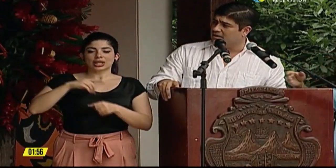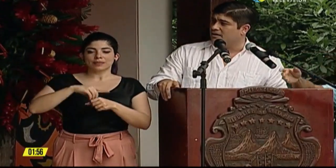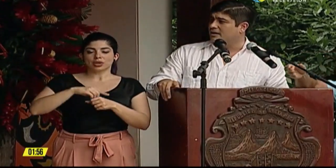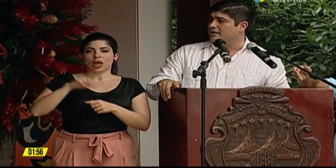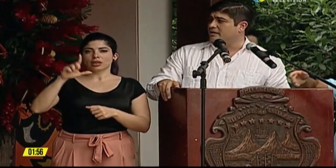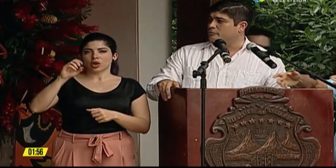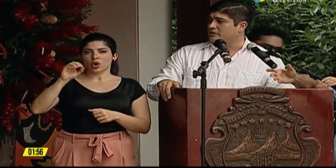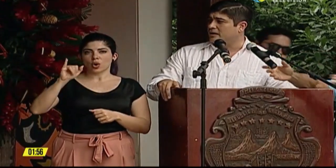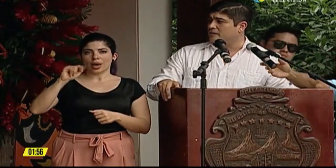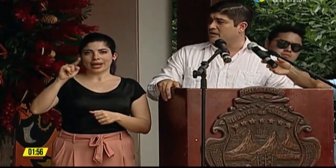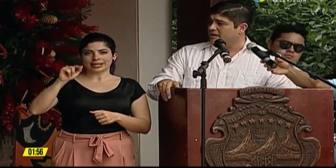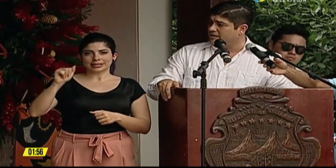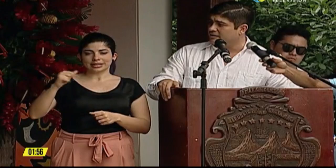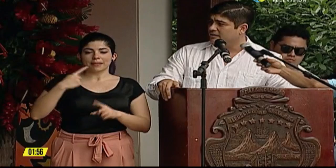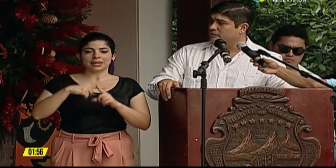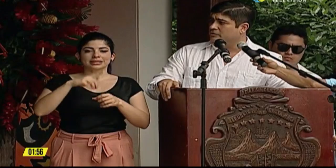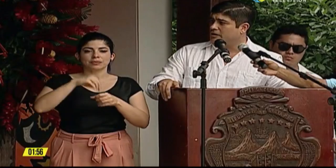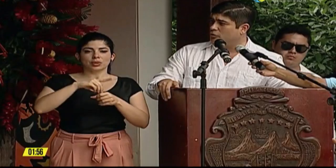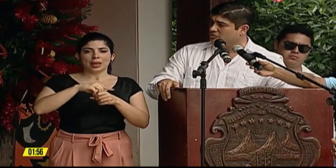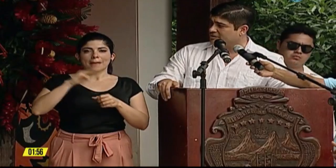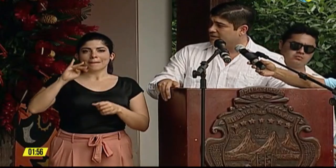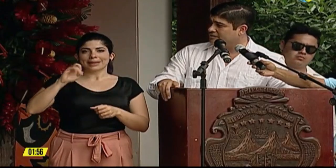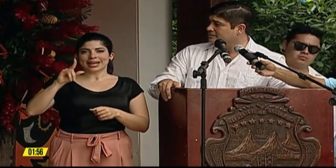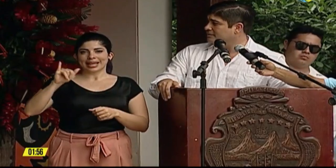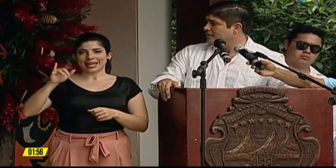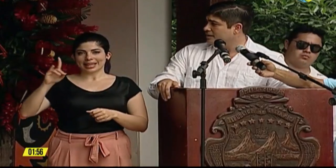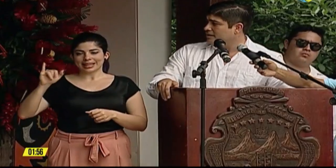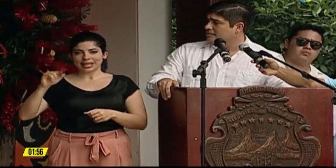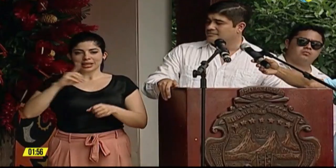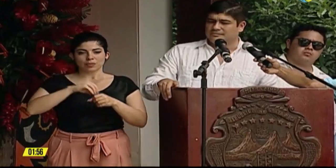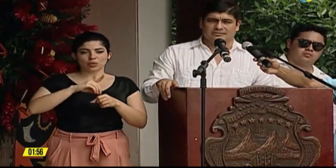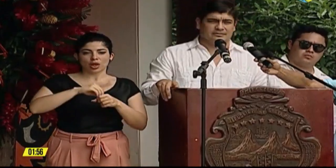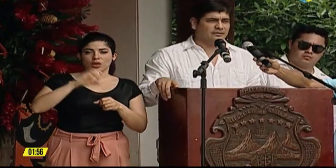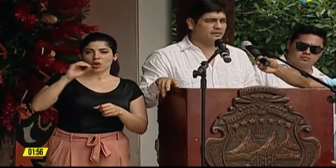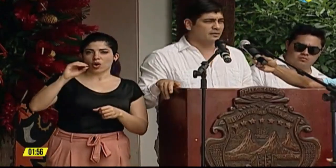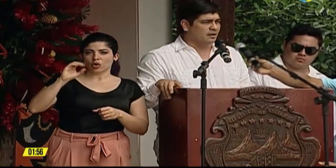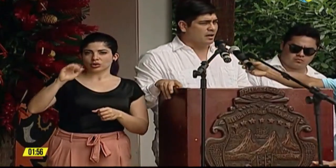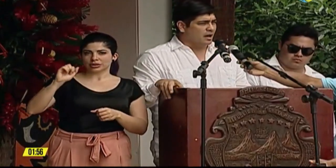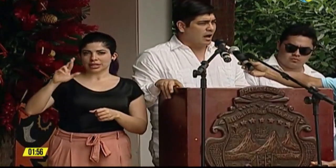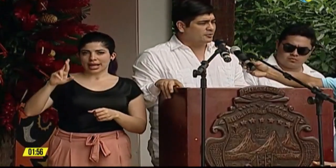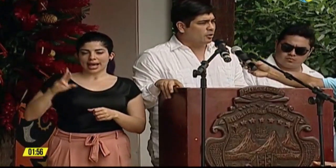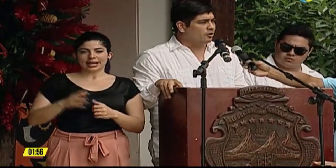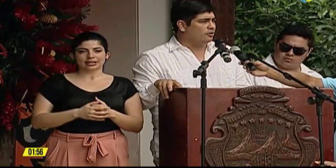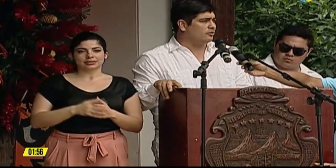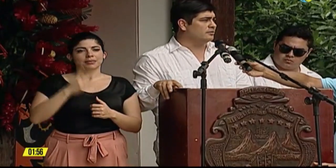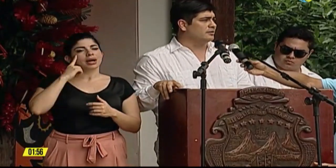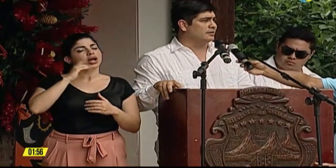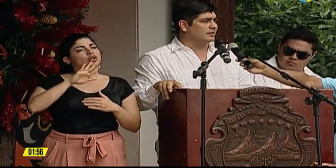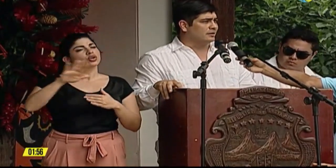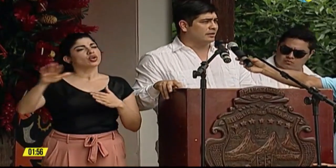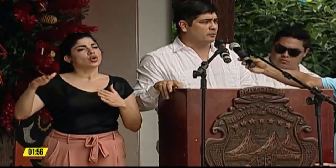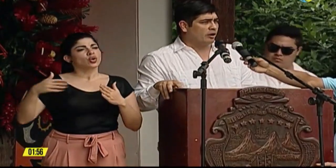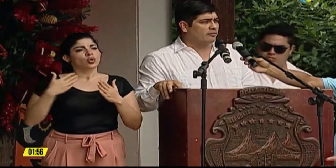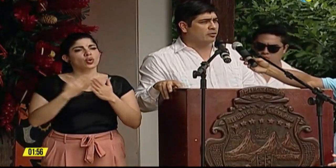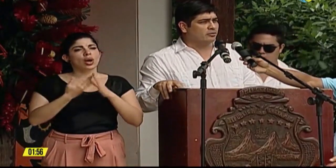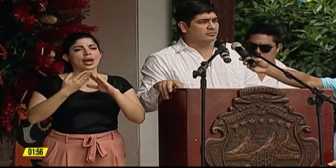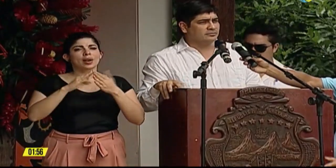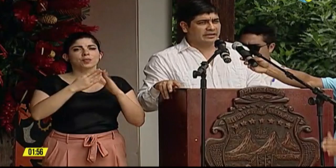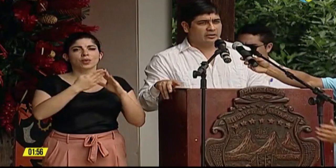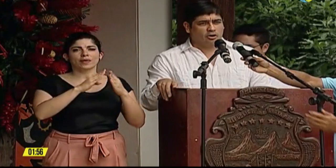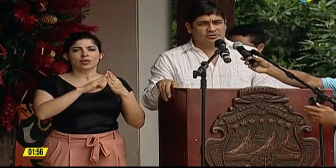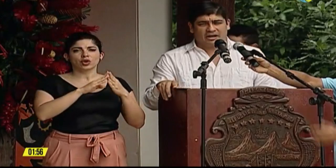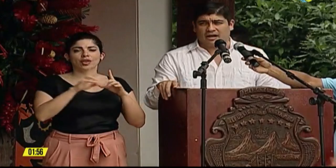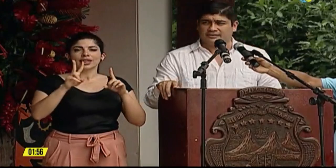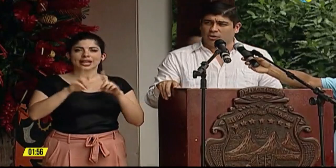Aiza, a la diputada Milady, al diputado Oscar, a todo el pueblo